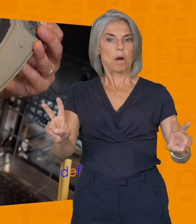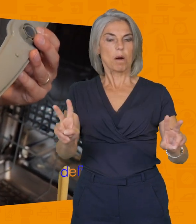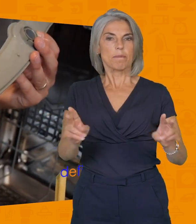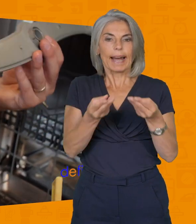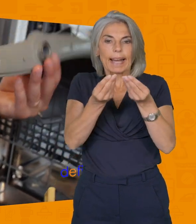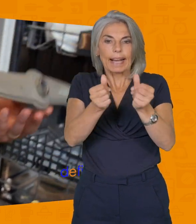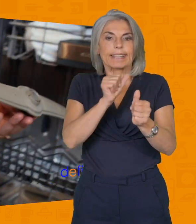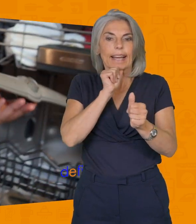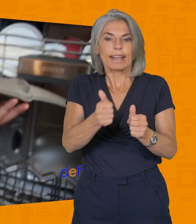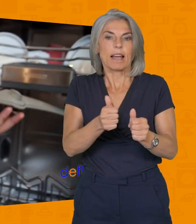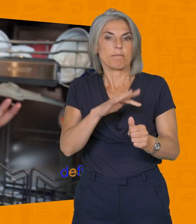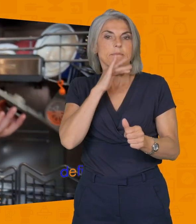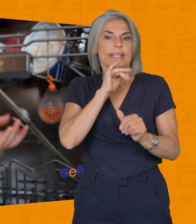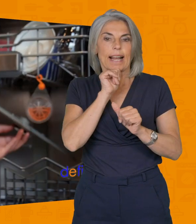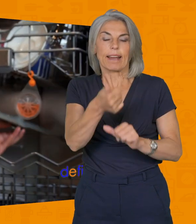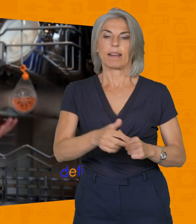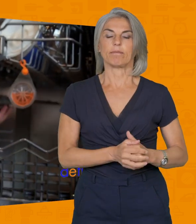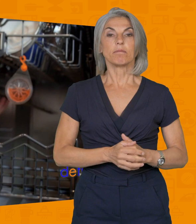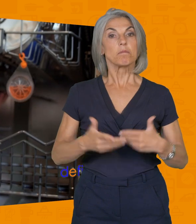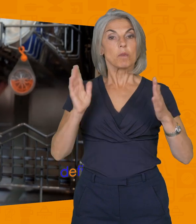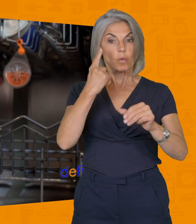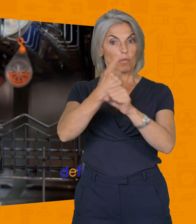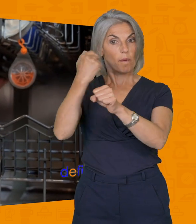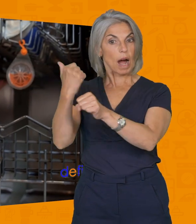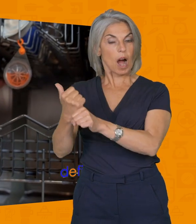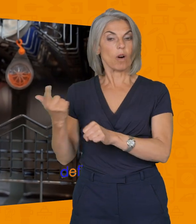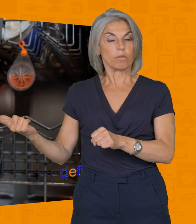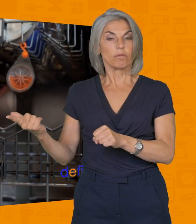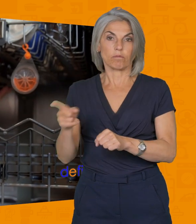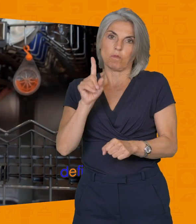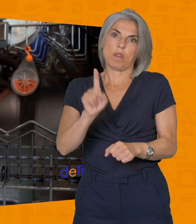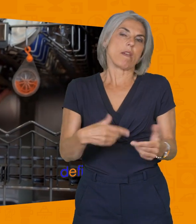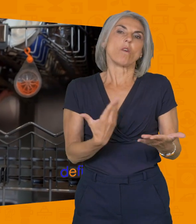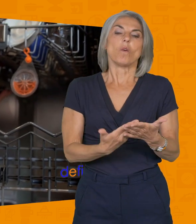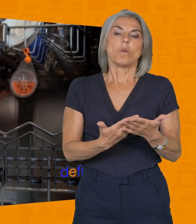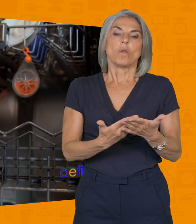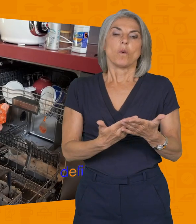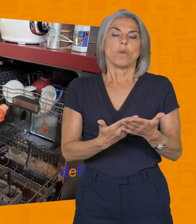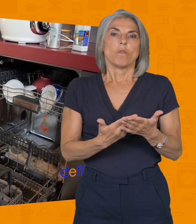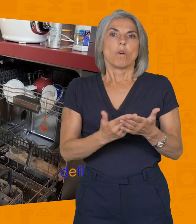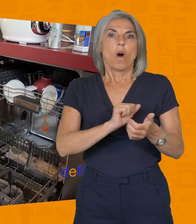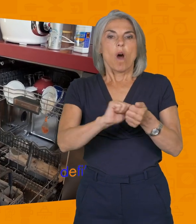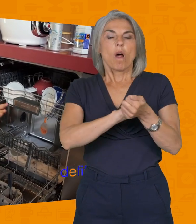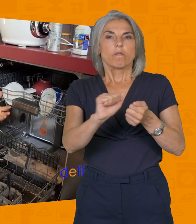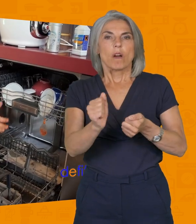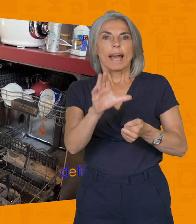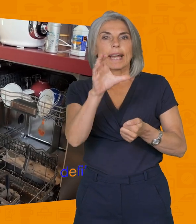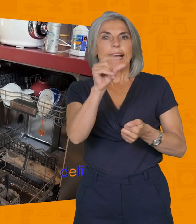pas grasse, qui n'est pas sale. Maintenant, une fois par an, un lave-vaisselle, bien évidemment, nécessite un détartrage. Ça, c'est